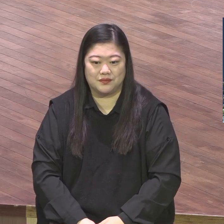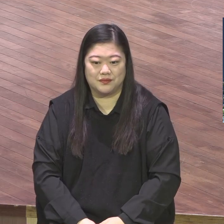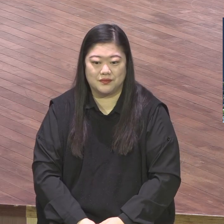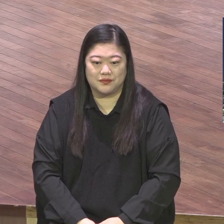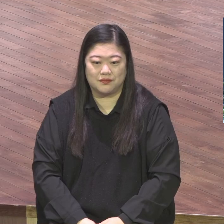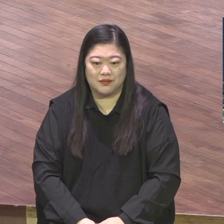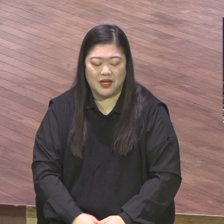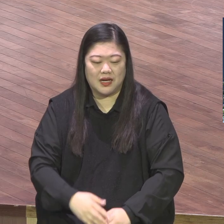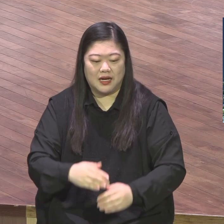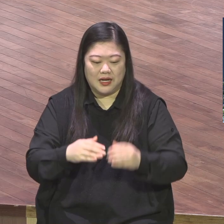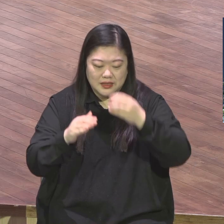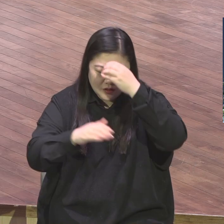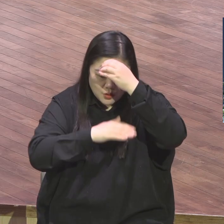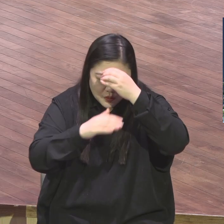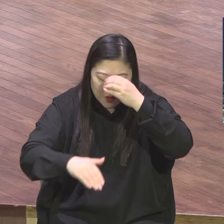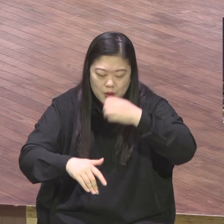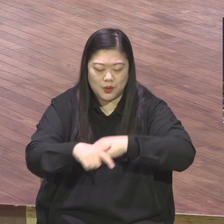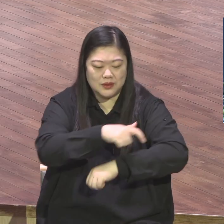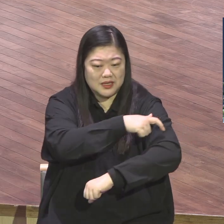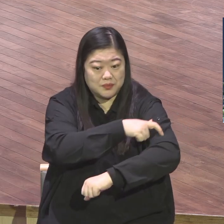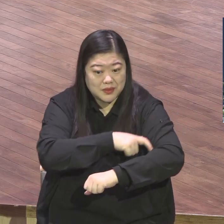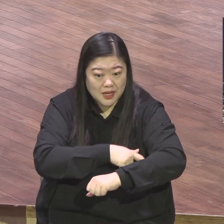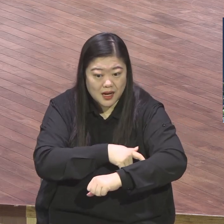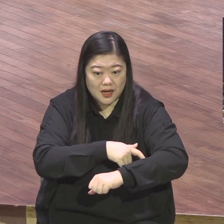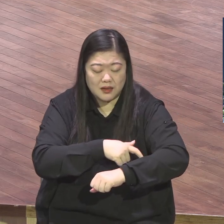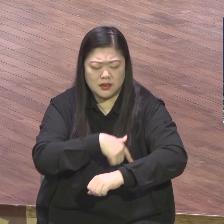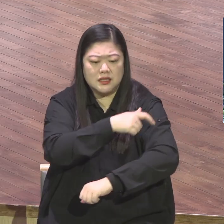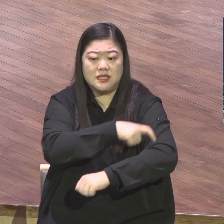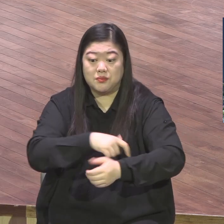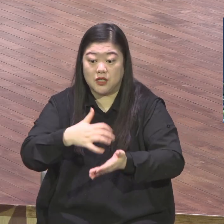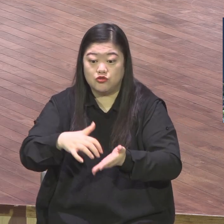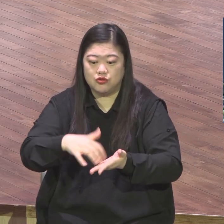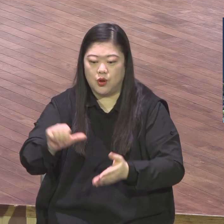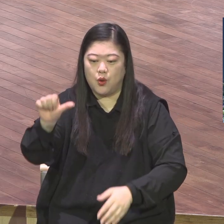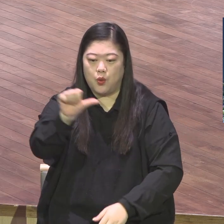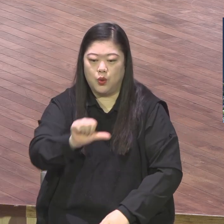집사들이 얼마냐? 5,524명입니다.